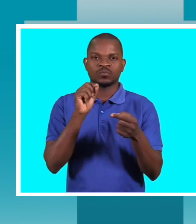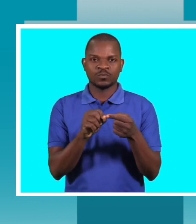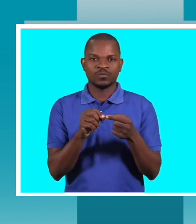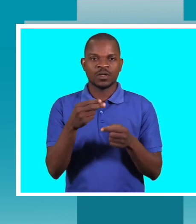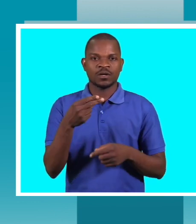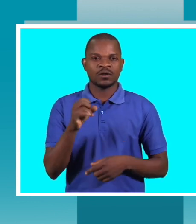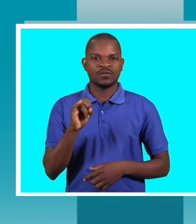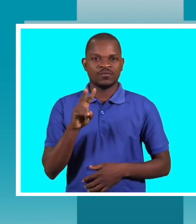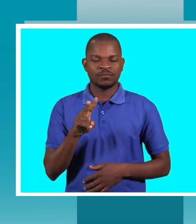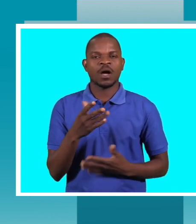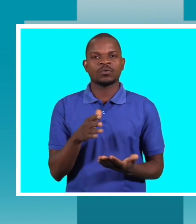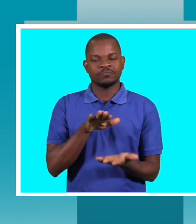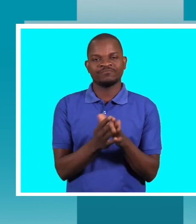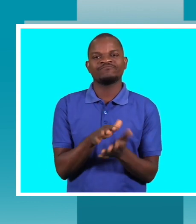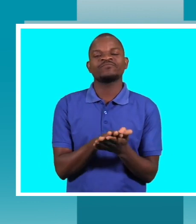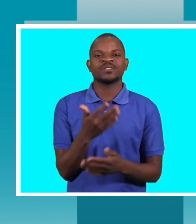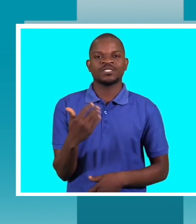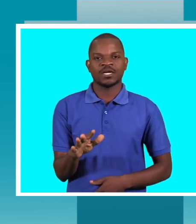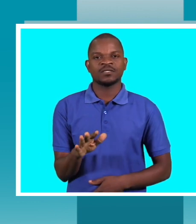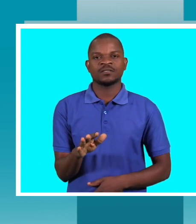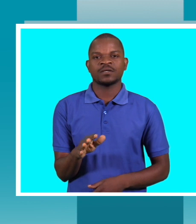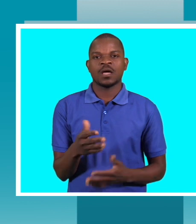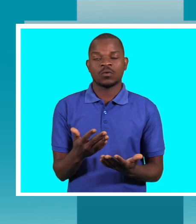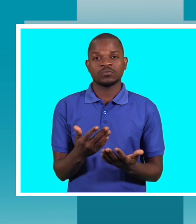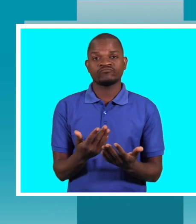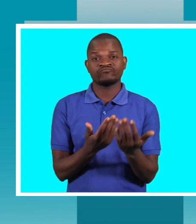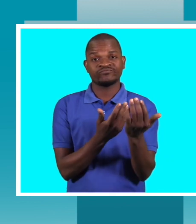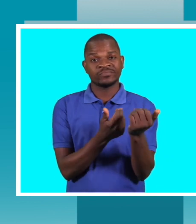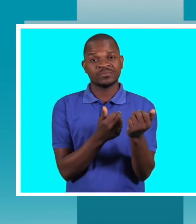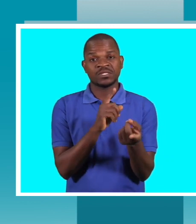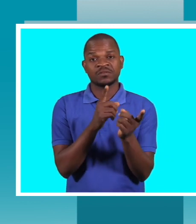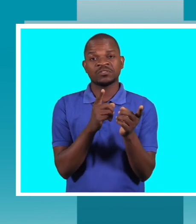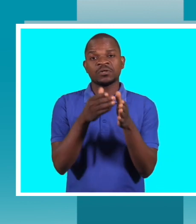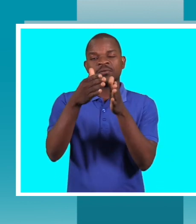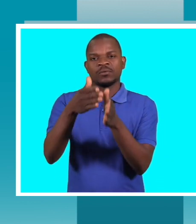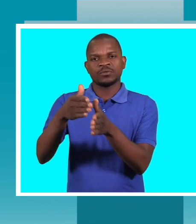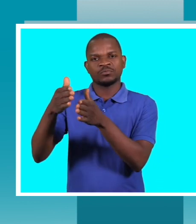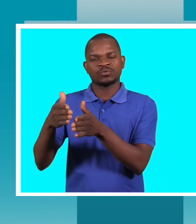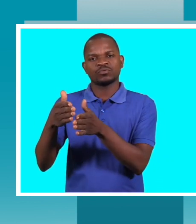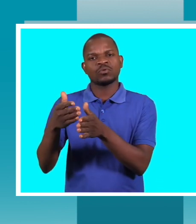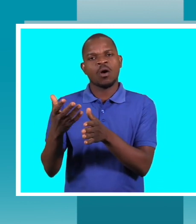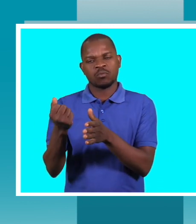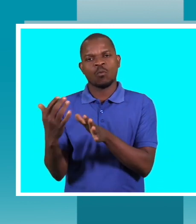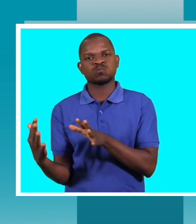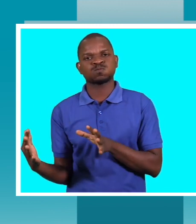Neste momento, as equipas estão a se preparar e esperamos que toda a sociedade aflua em massa